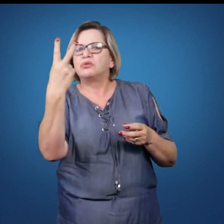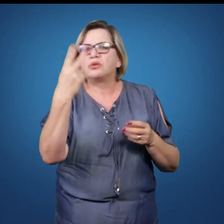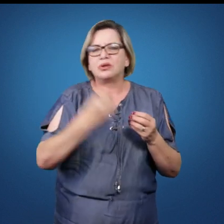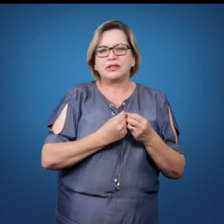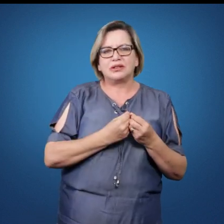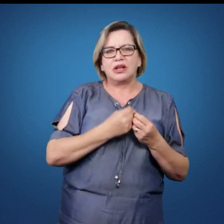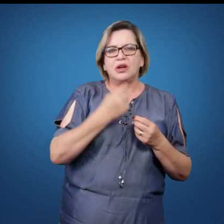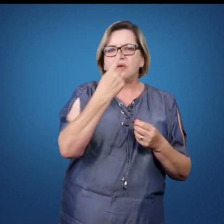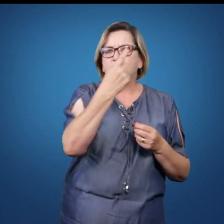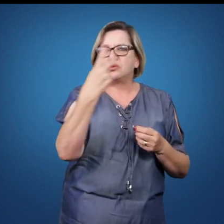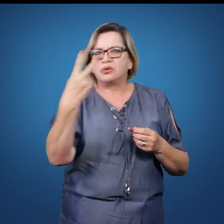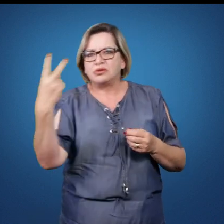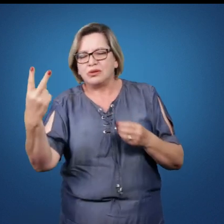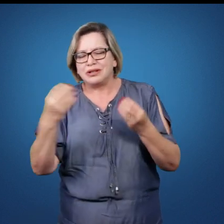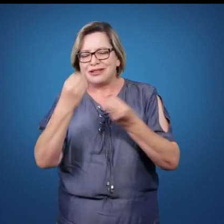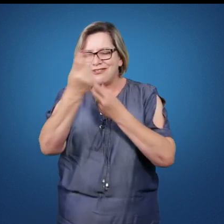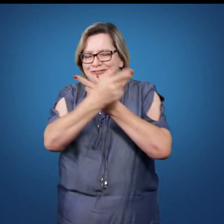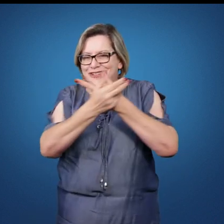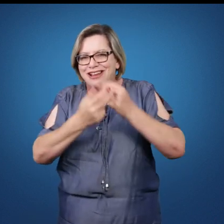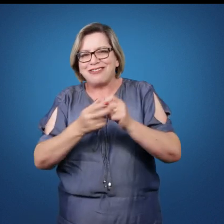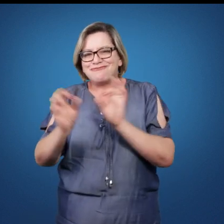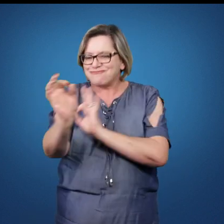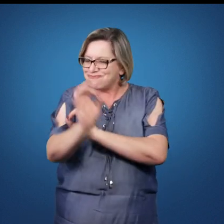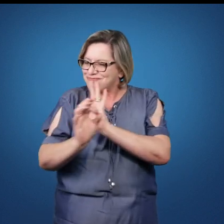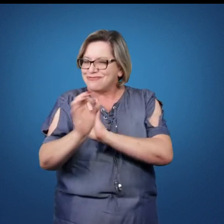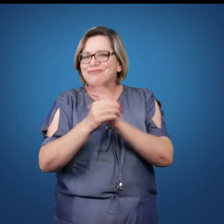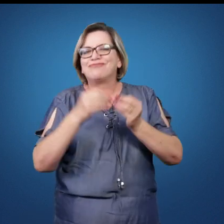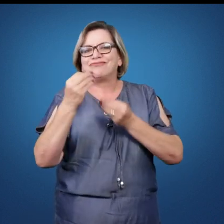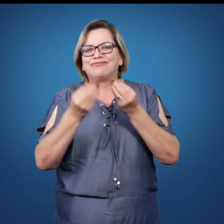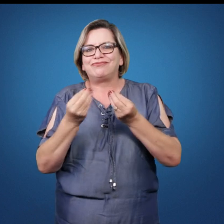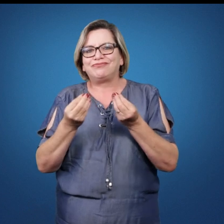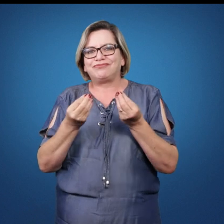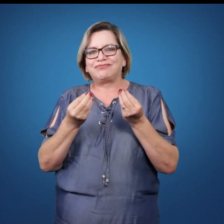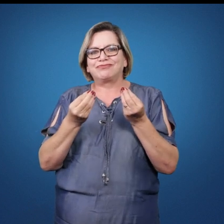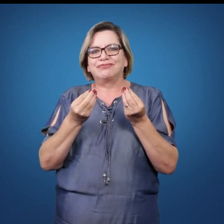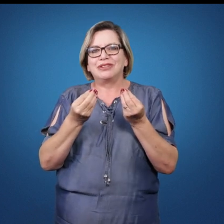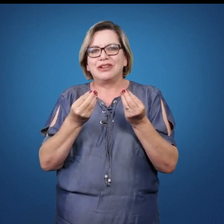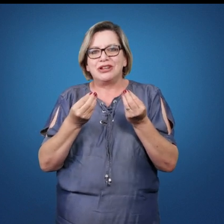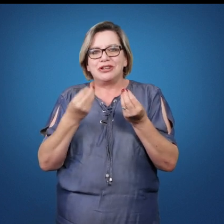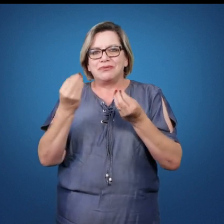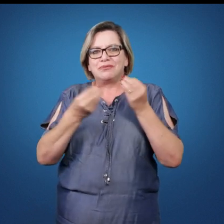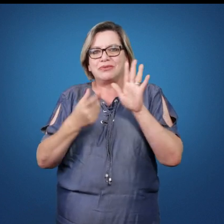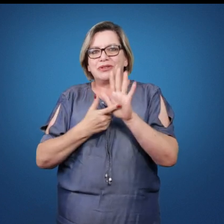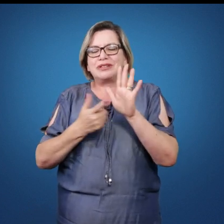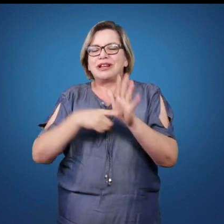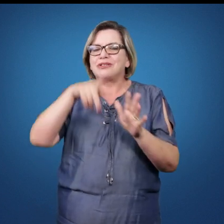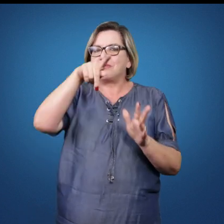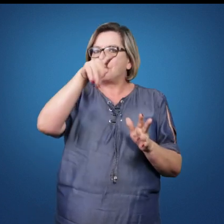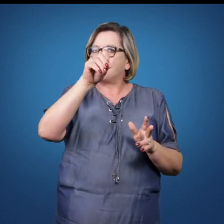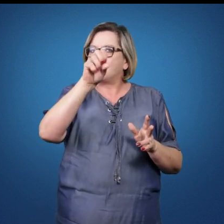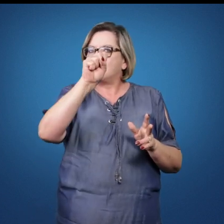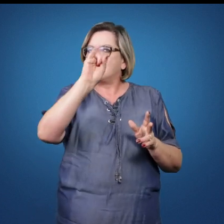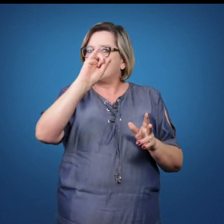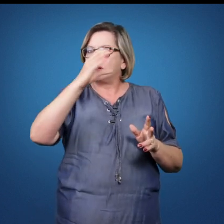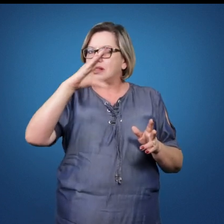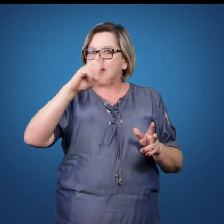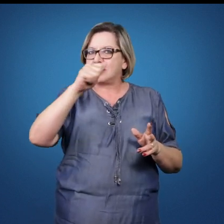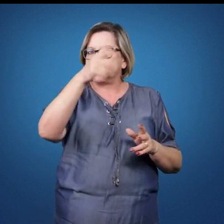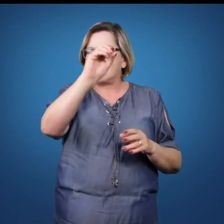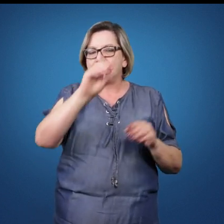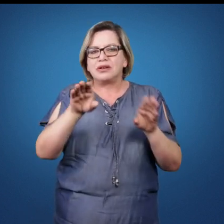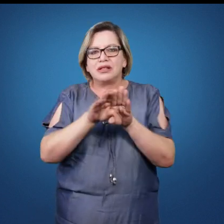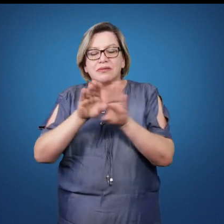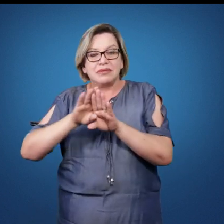1-2-2, 3-2-2-3, com as devidas posições assumidas pelos jogadores, e a